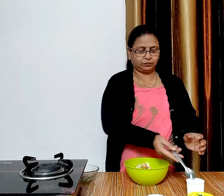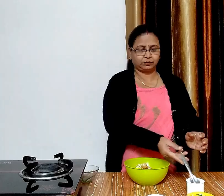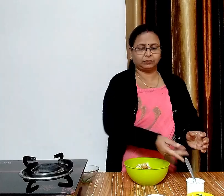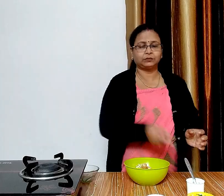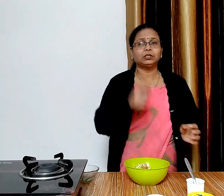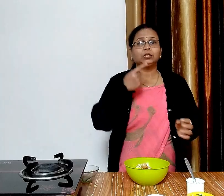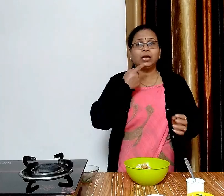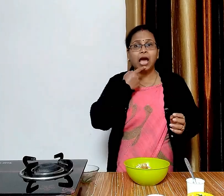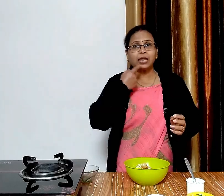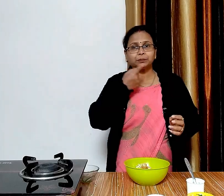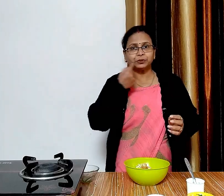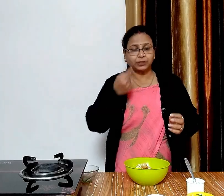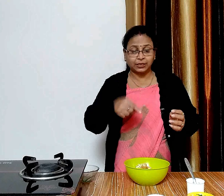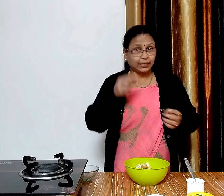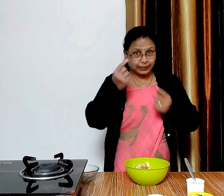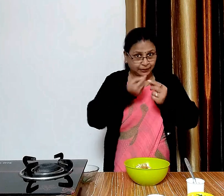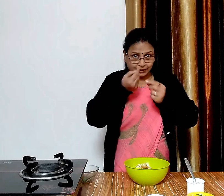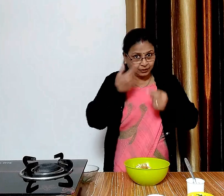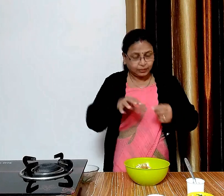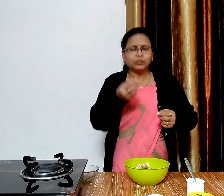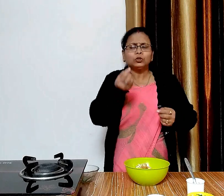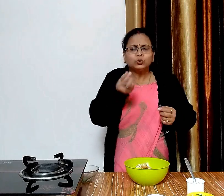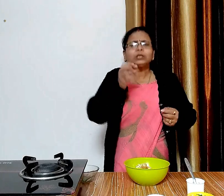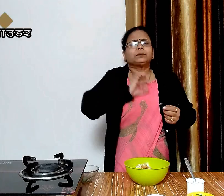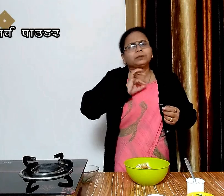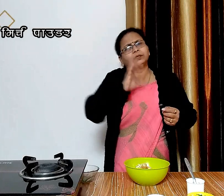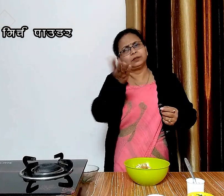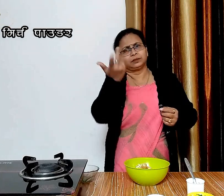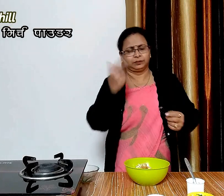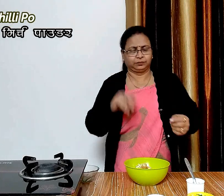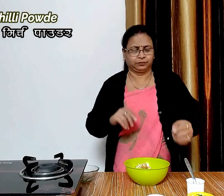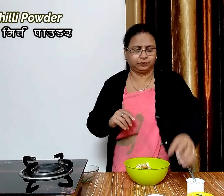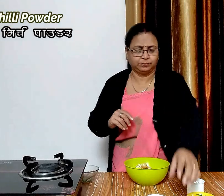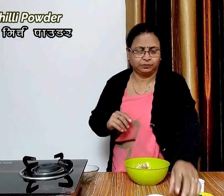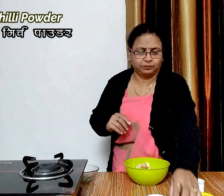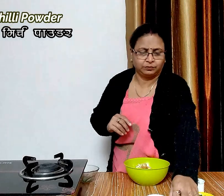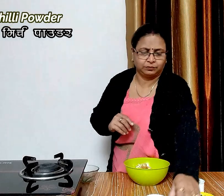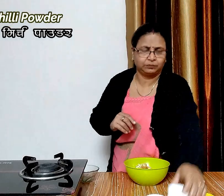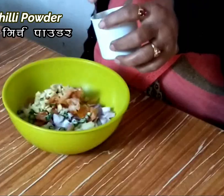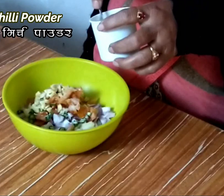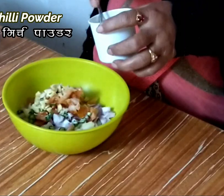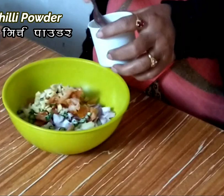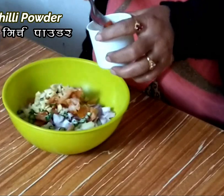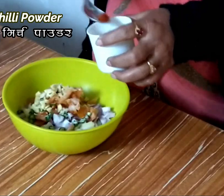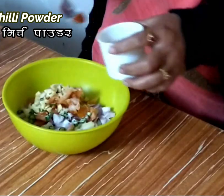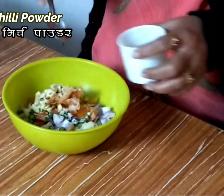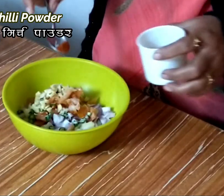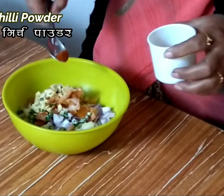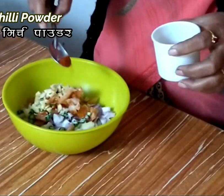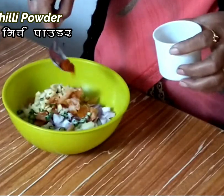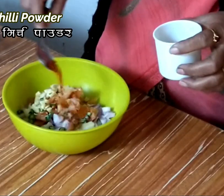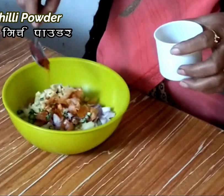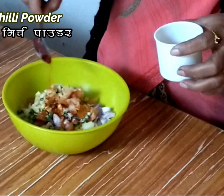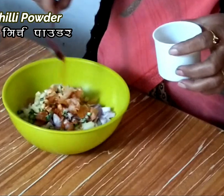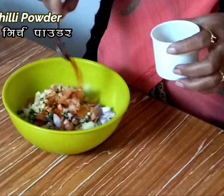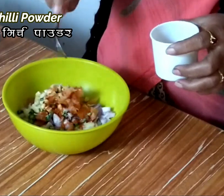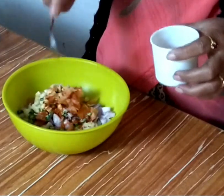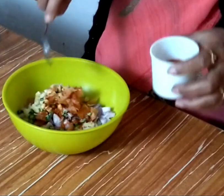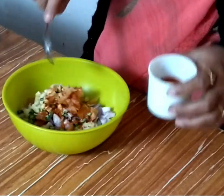एक चमच लाल मिर्च पाउडर याद रहे हम हरी मिर्च अलरी डाल चुके हैं तो लाल मिर्च आप अपने टेस्ट के अकॉर्डिंग कम जादा